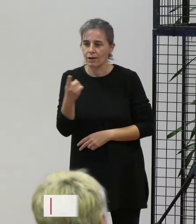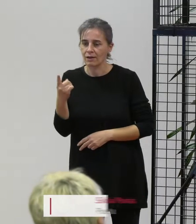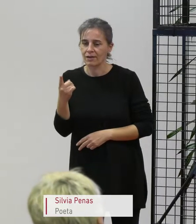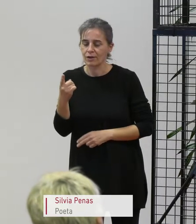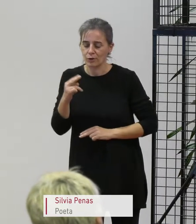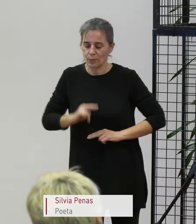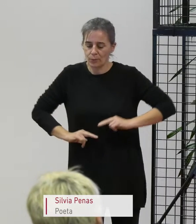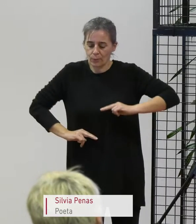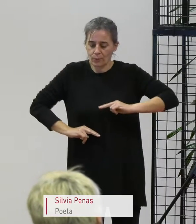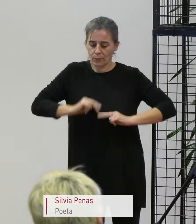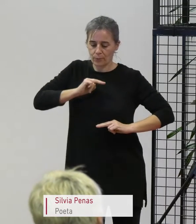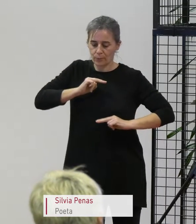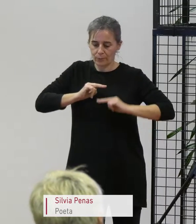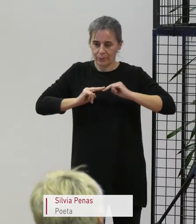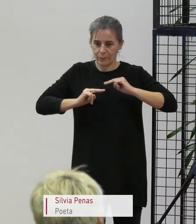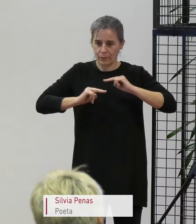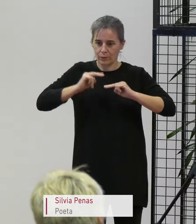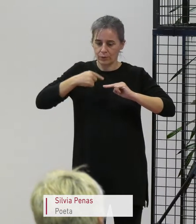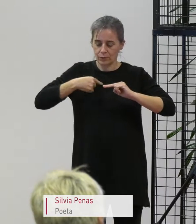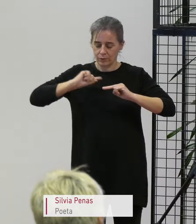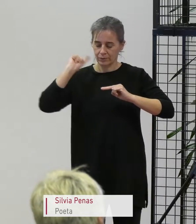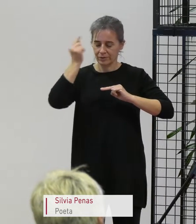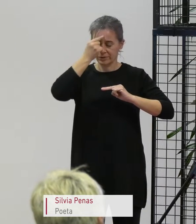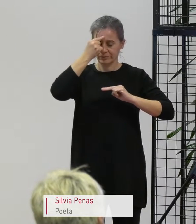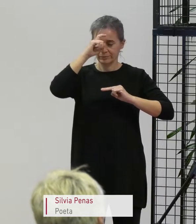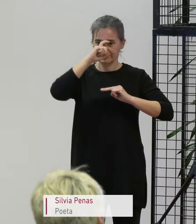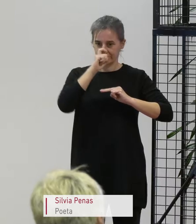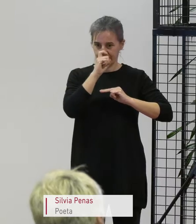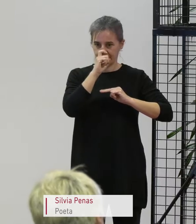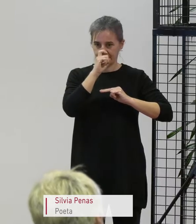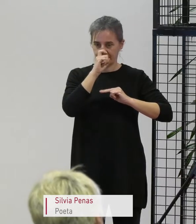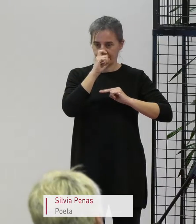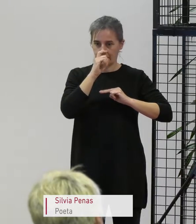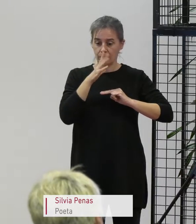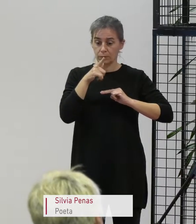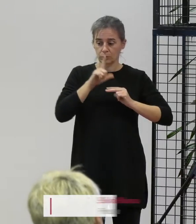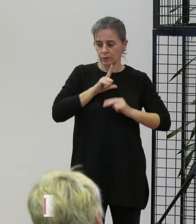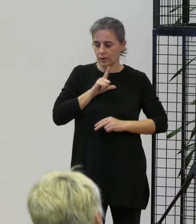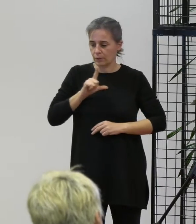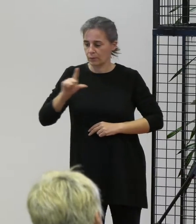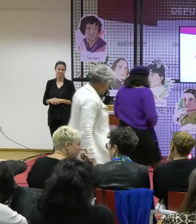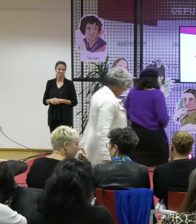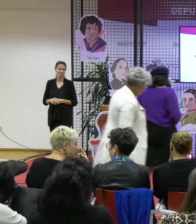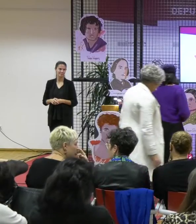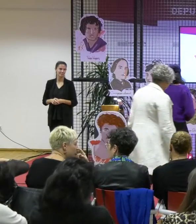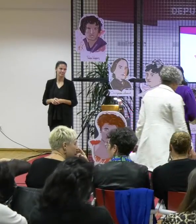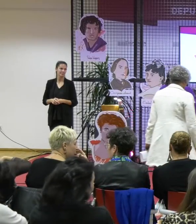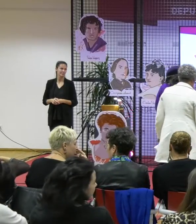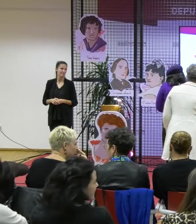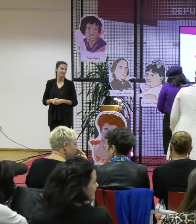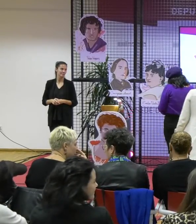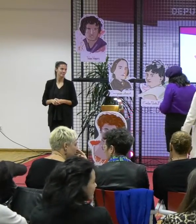E eu Memorízome Por se marchas sen dicirme Como resolveras que eu fose